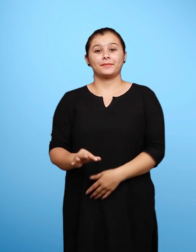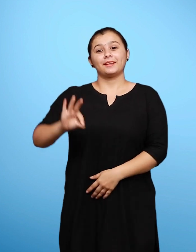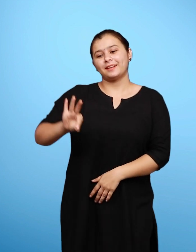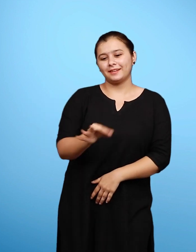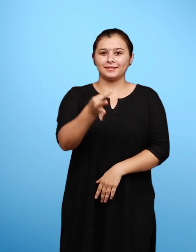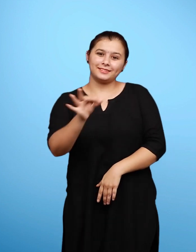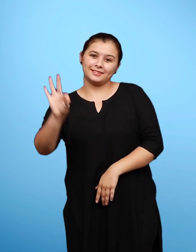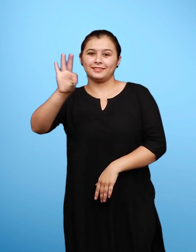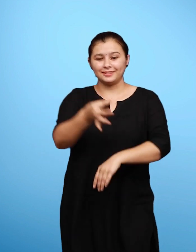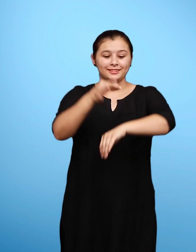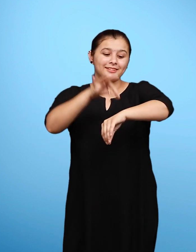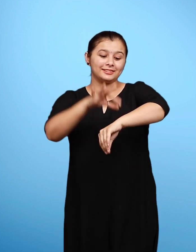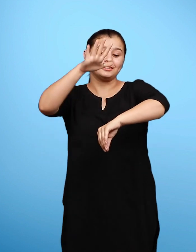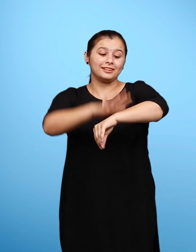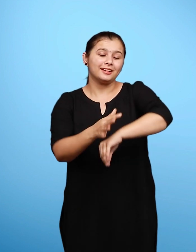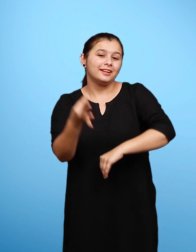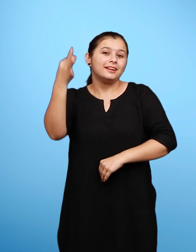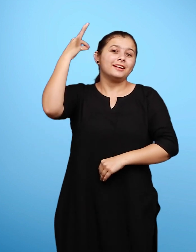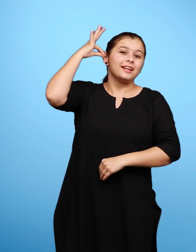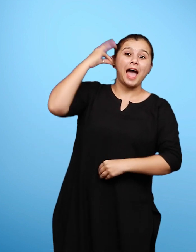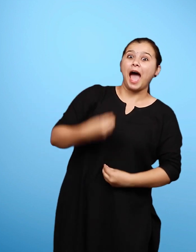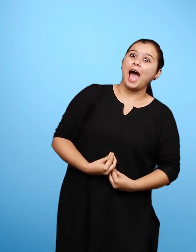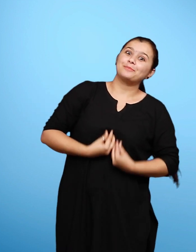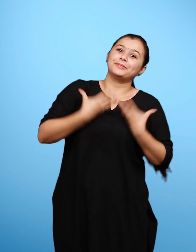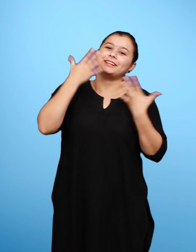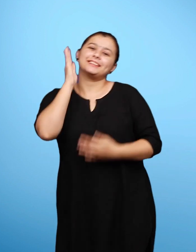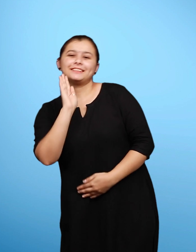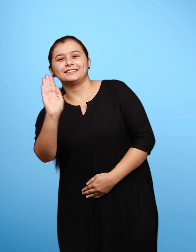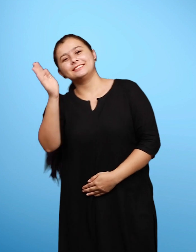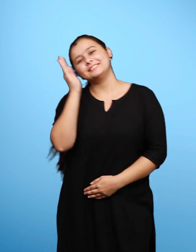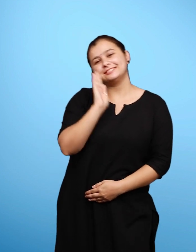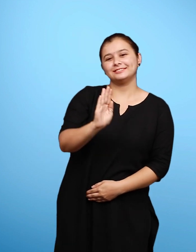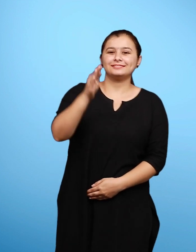बड़े मौज से भीतर बैठा, मच्छर गाना गाता